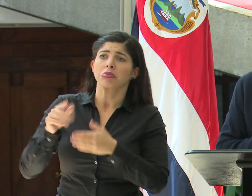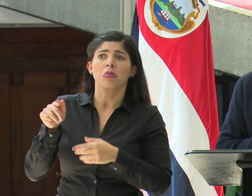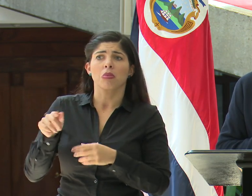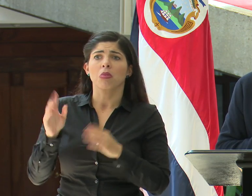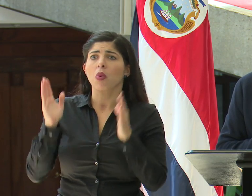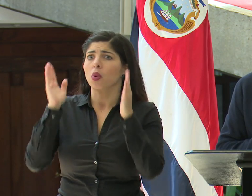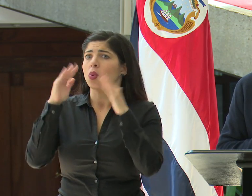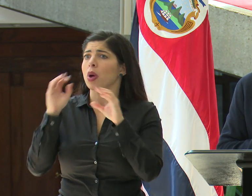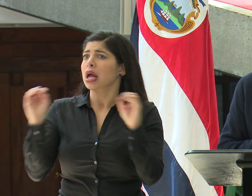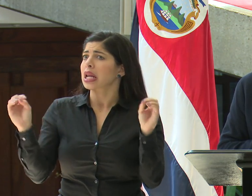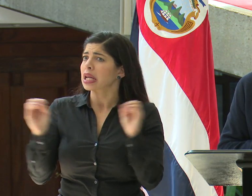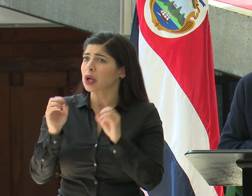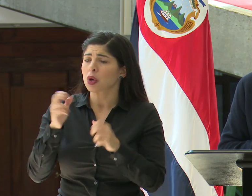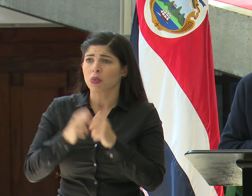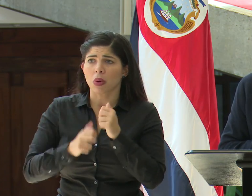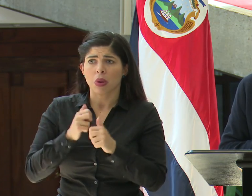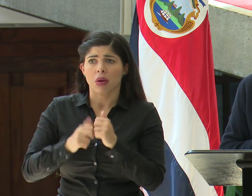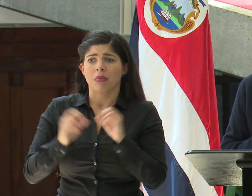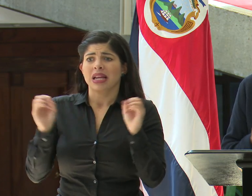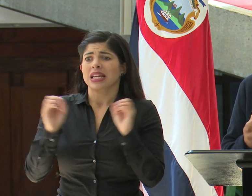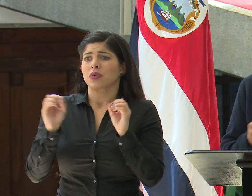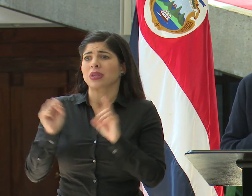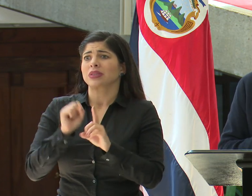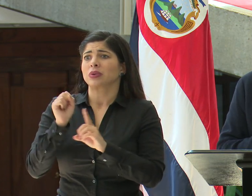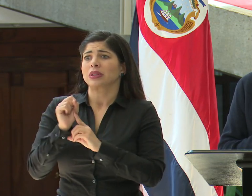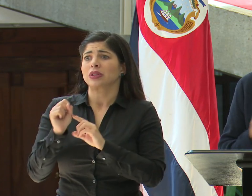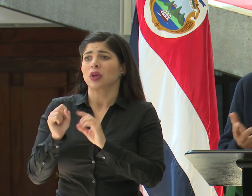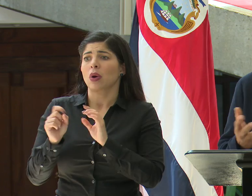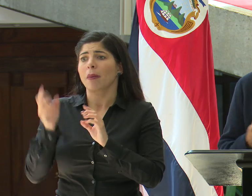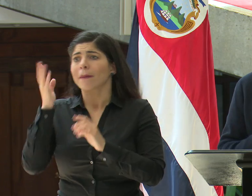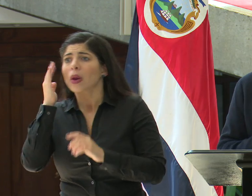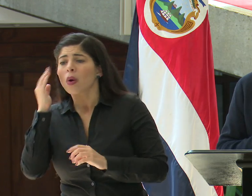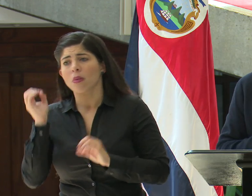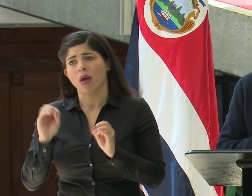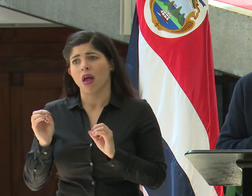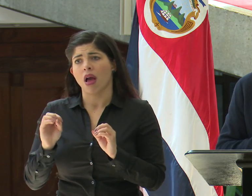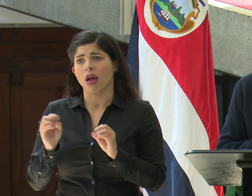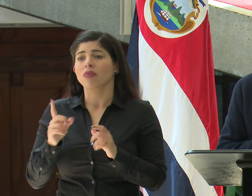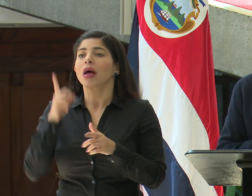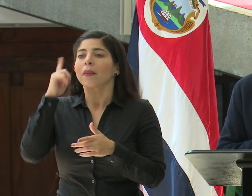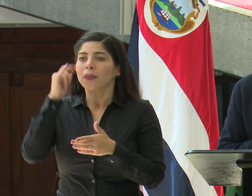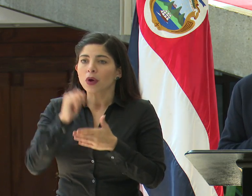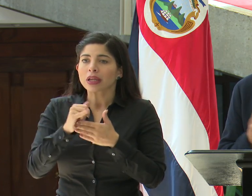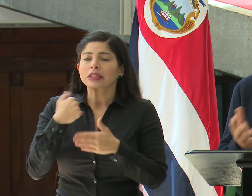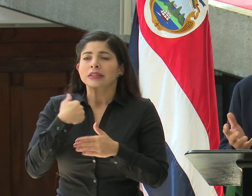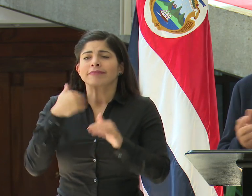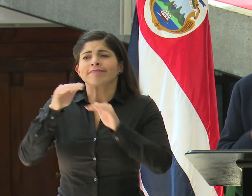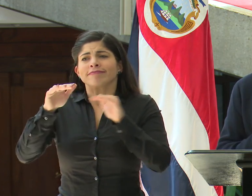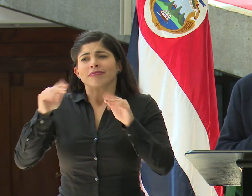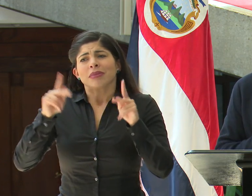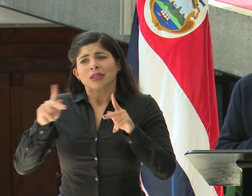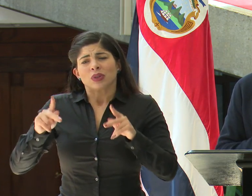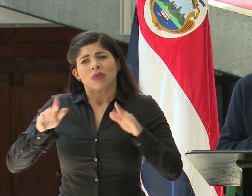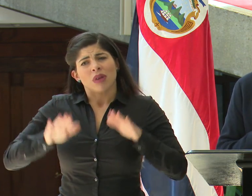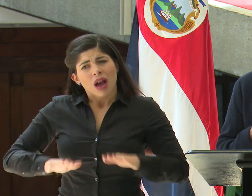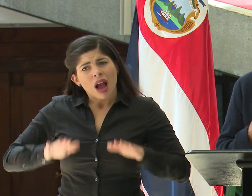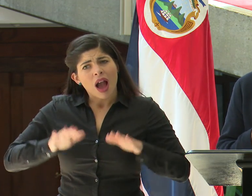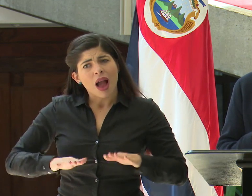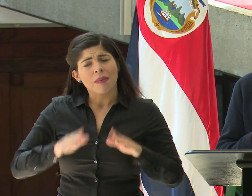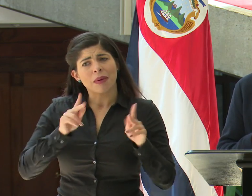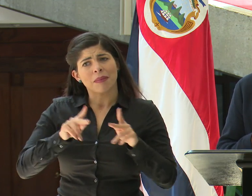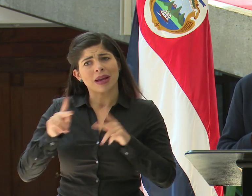situación que nos ponga en alarma. Por eso es que estamos llamando también a la calma, a la población,